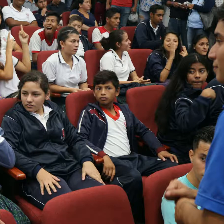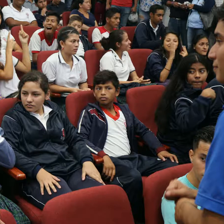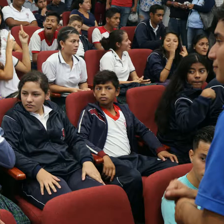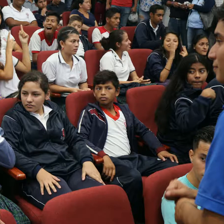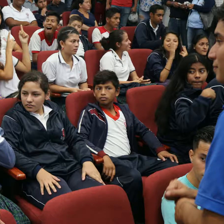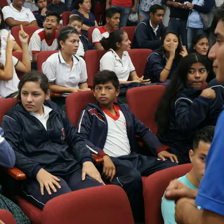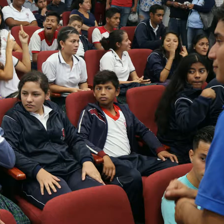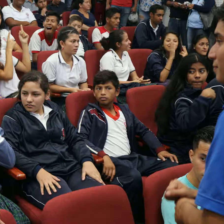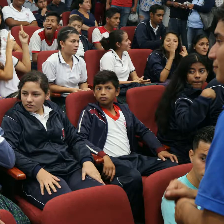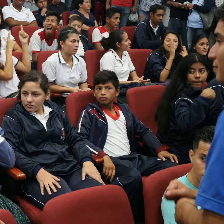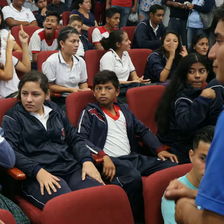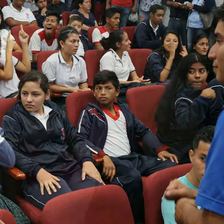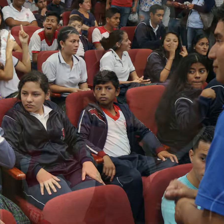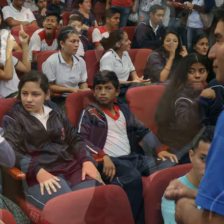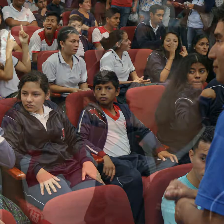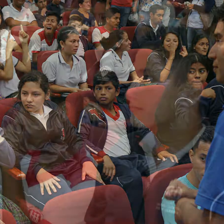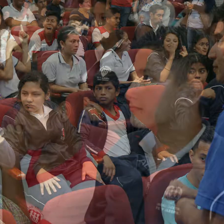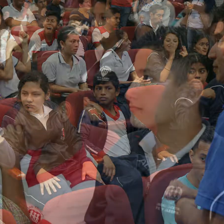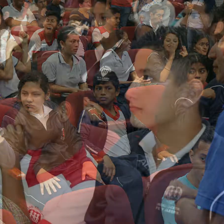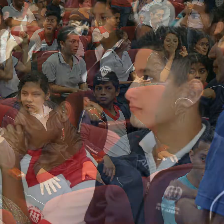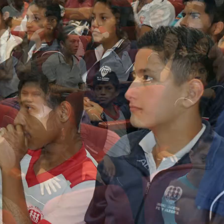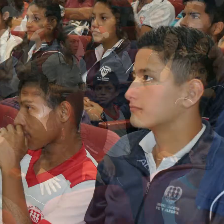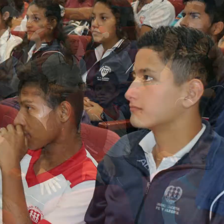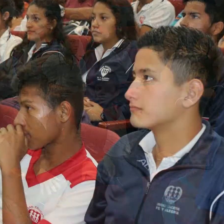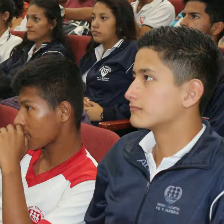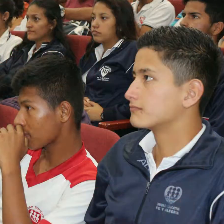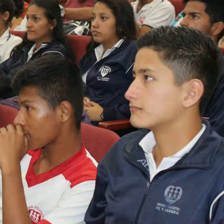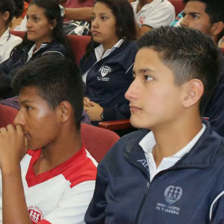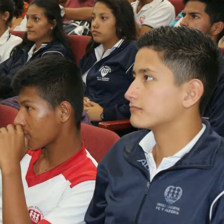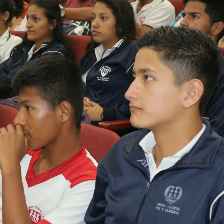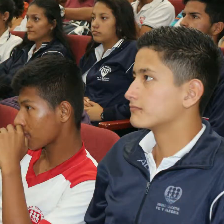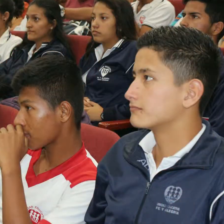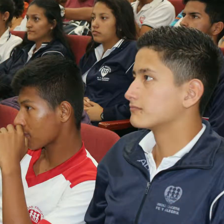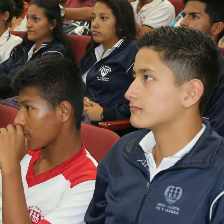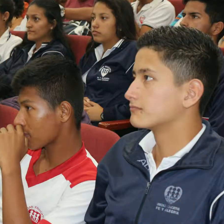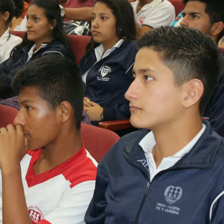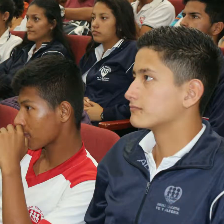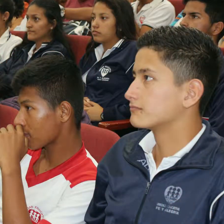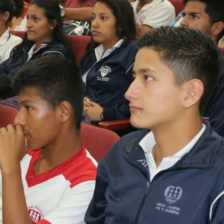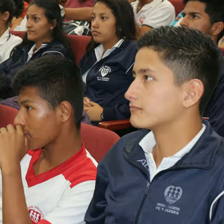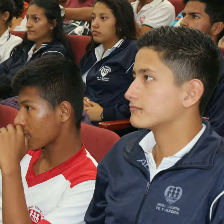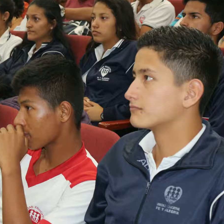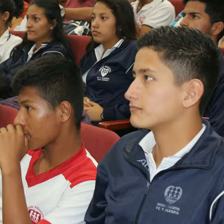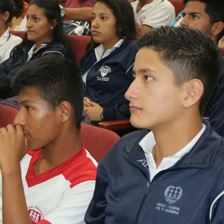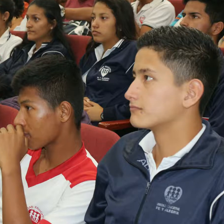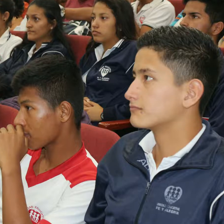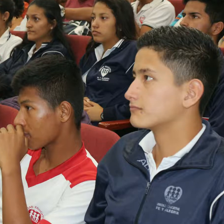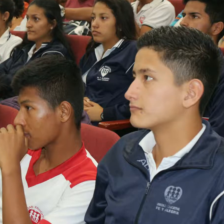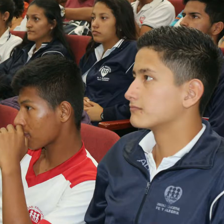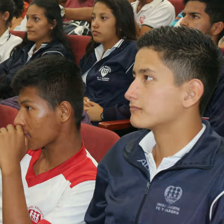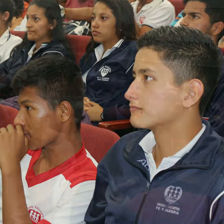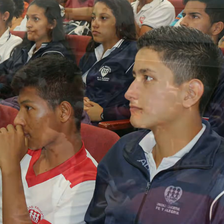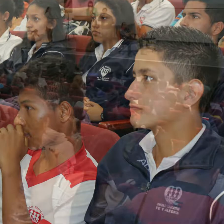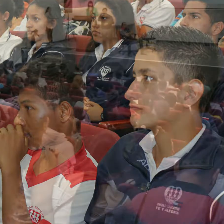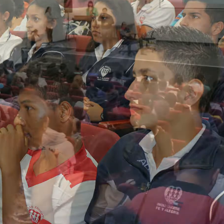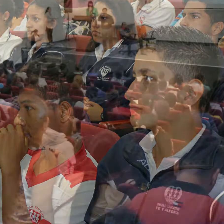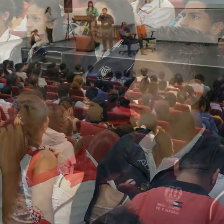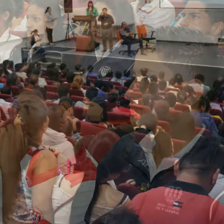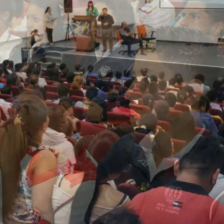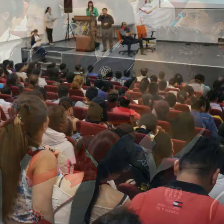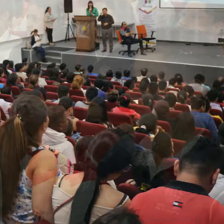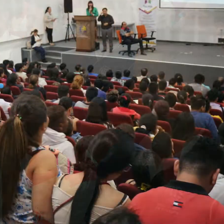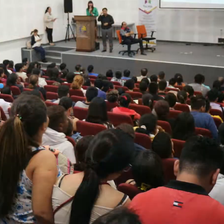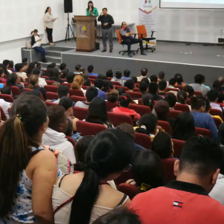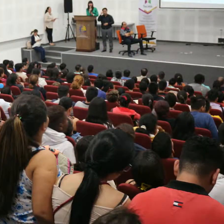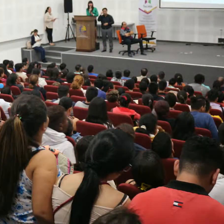del derecho de las personas a aprender en su propia lengua y ámbito cultural si en el artículo 11 habla de las